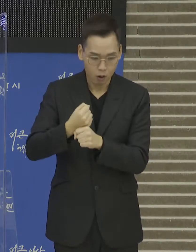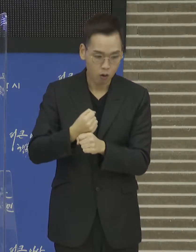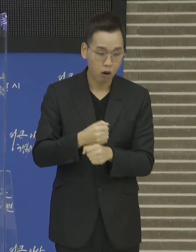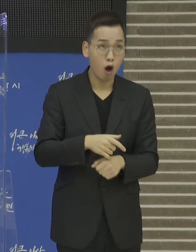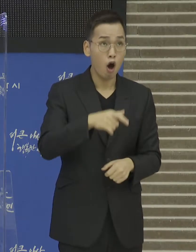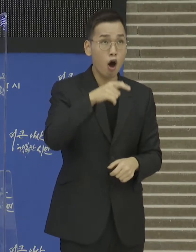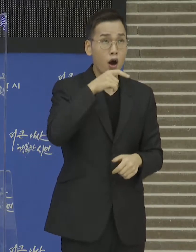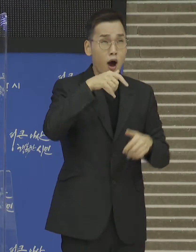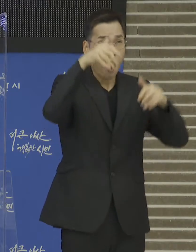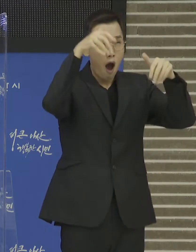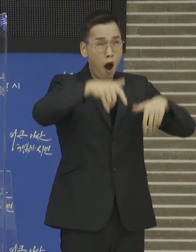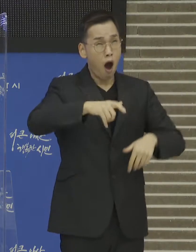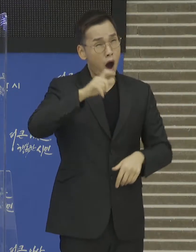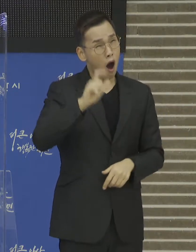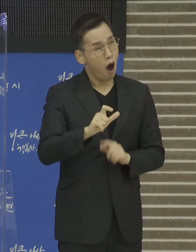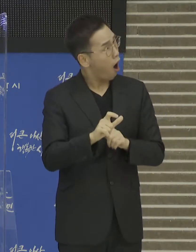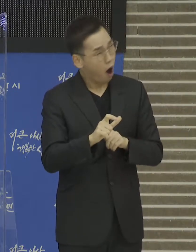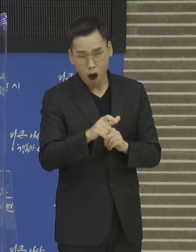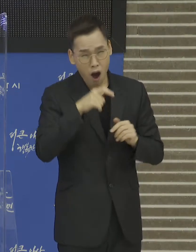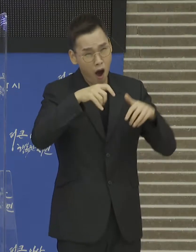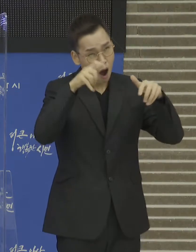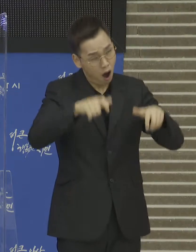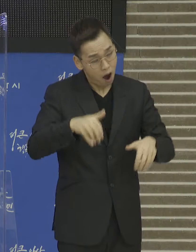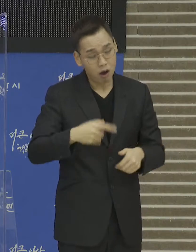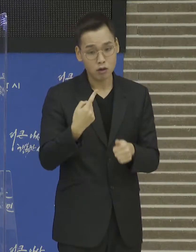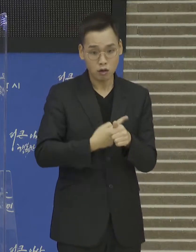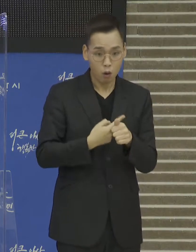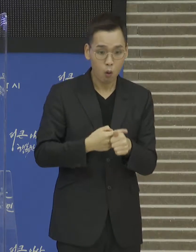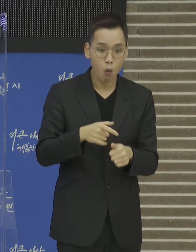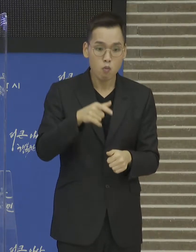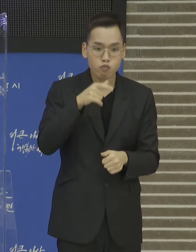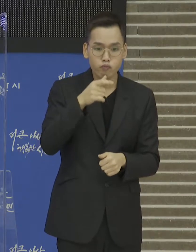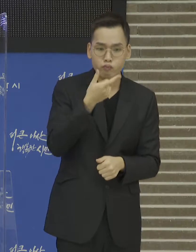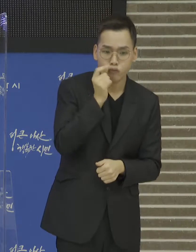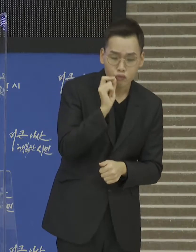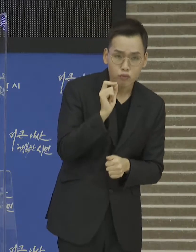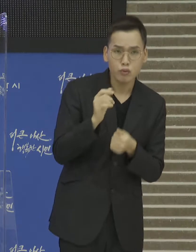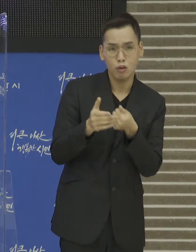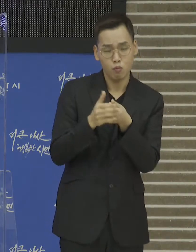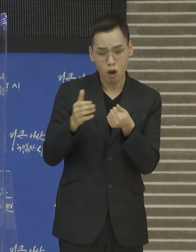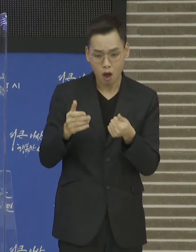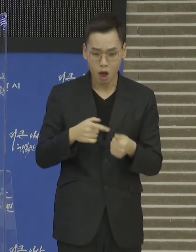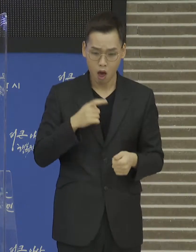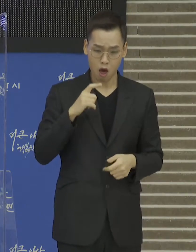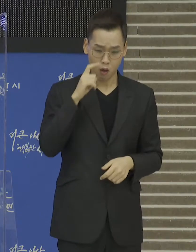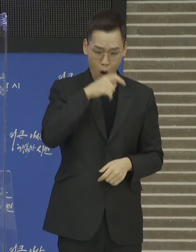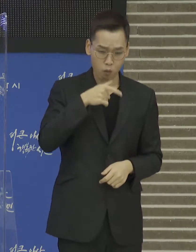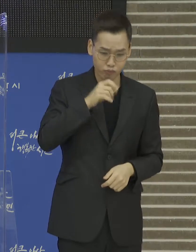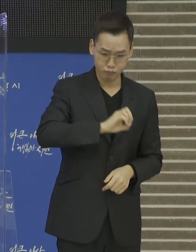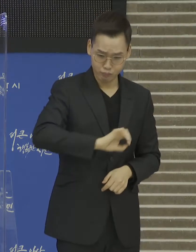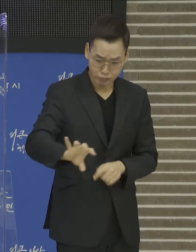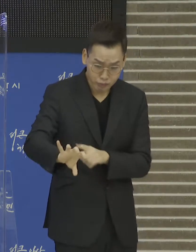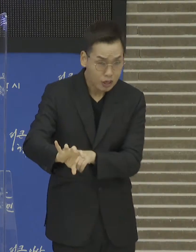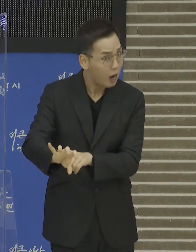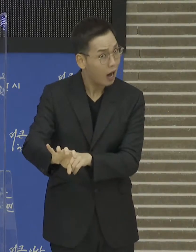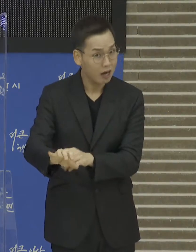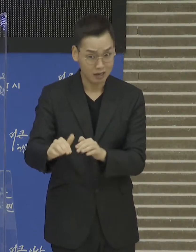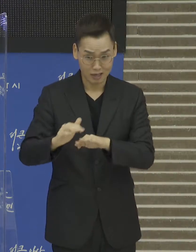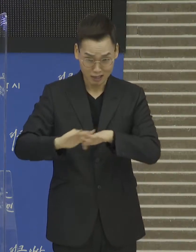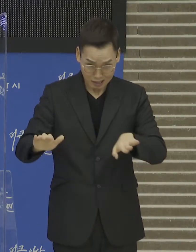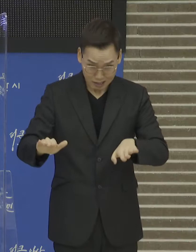사태에 대비 효율적인 물순환 체계 구축을 위하여 추진하는 사업으로 아산 물환경센터의